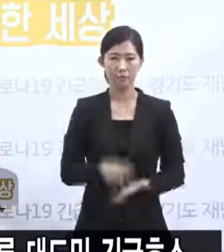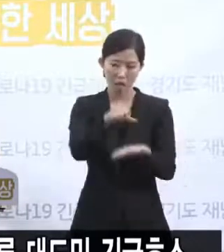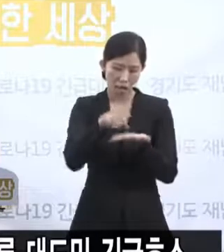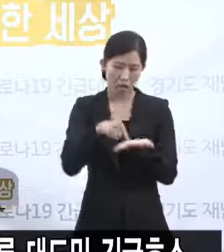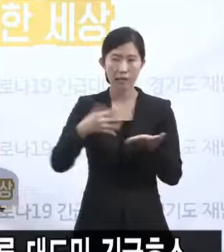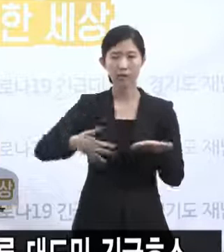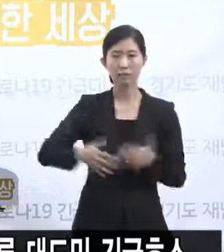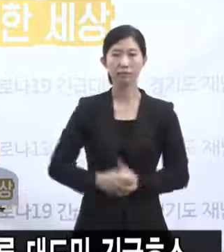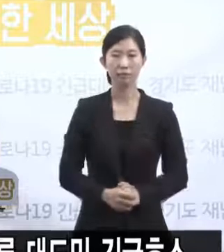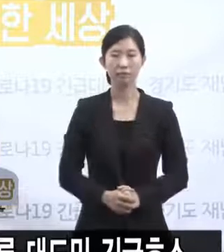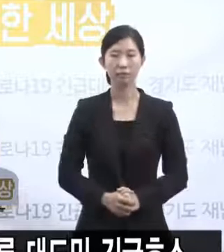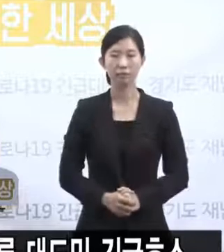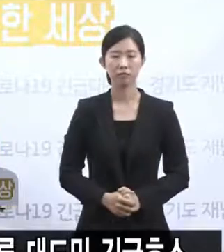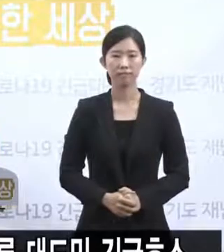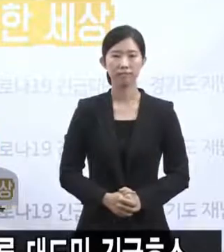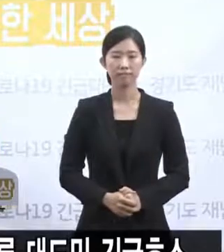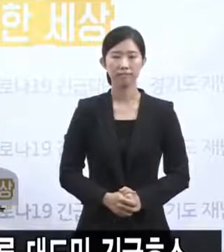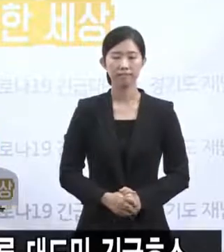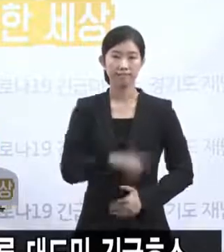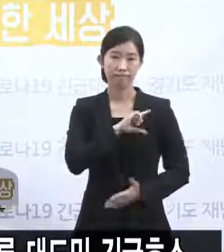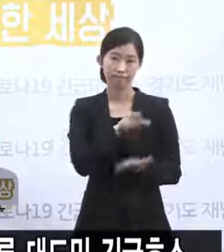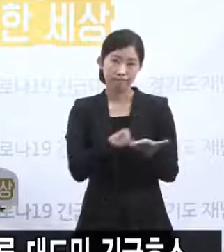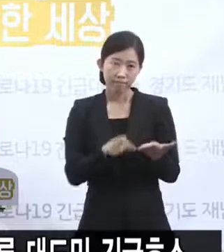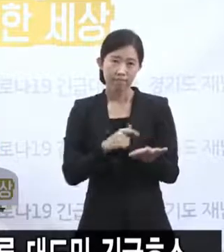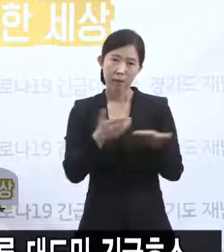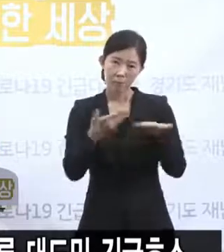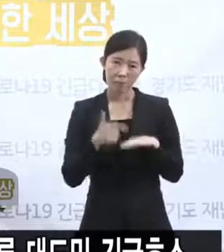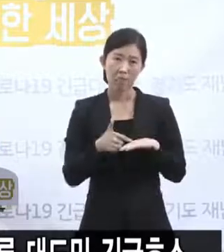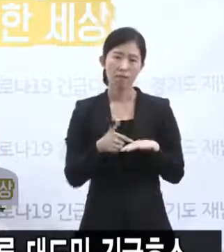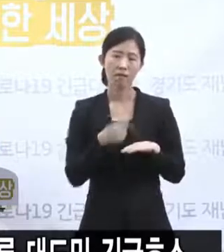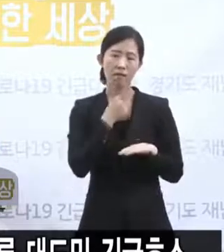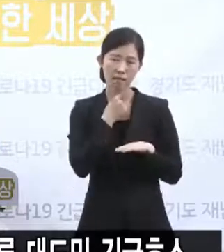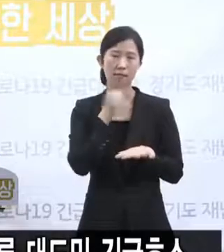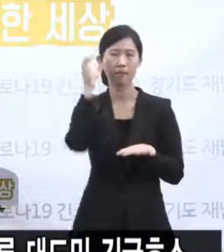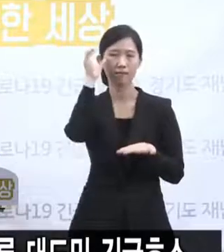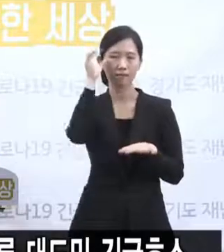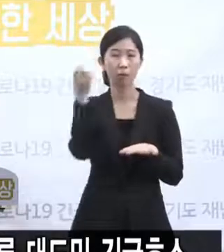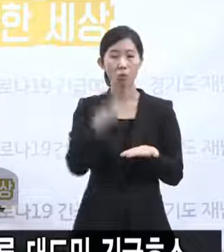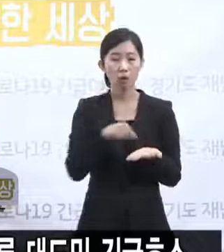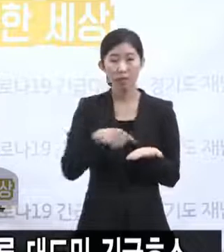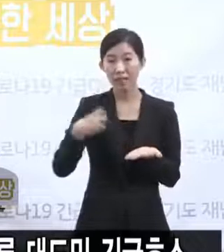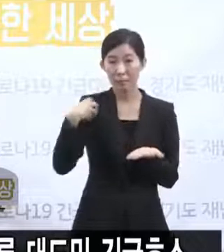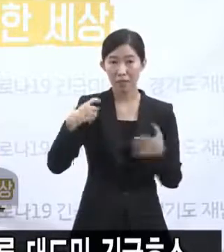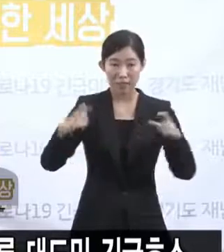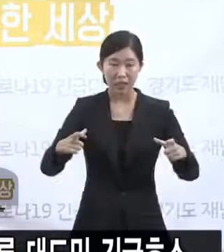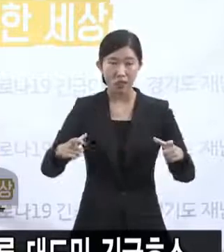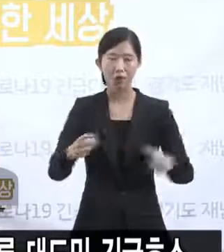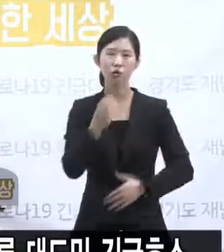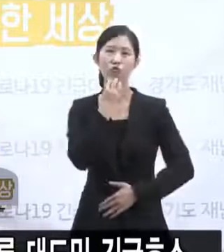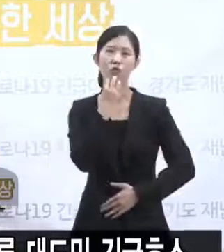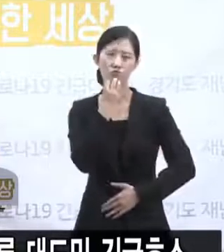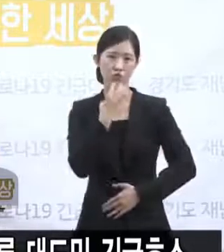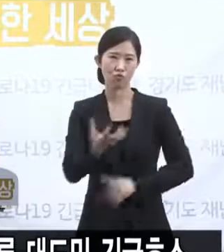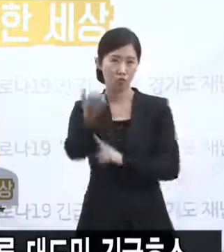잘 되기를 저희는 기대하고 또 관할 구역이 서울이라 저희가 타 지방정부 관할